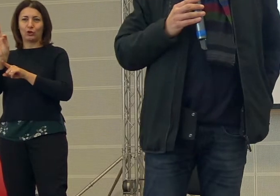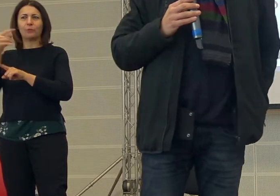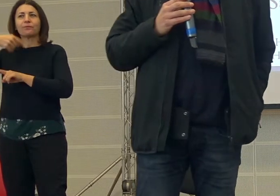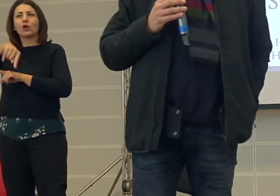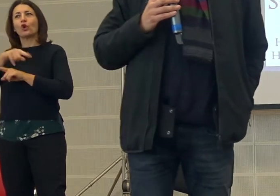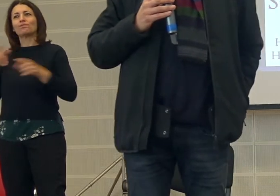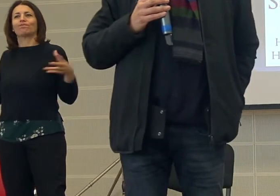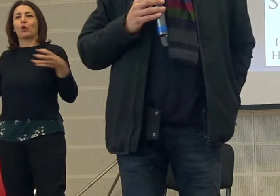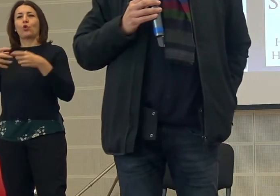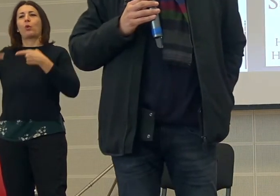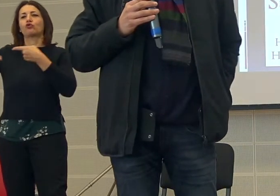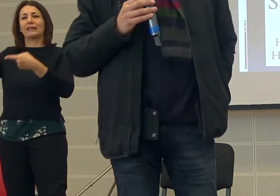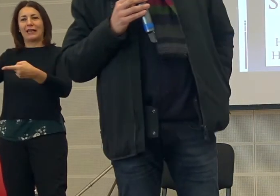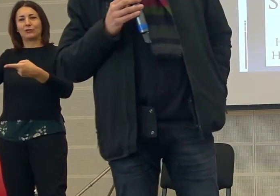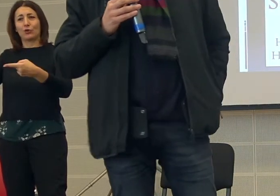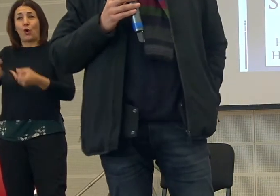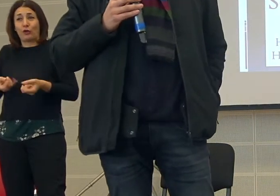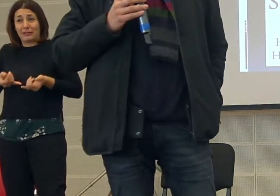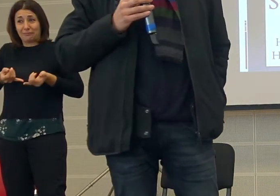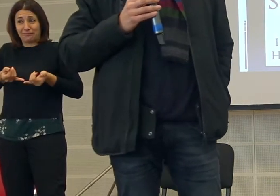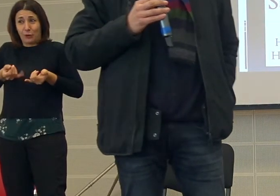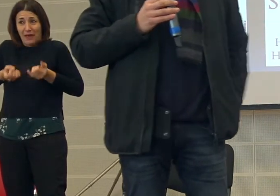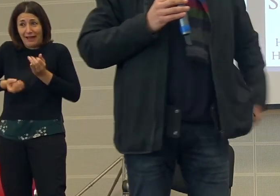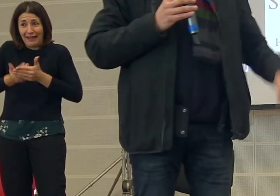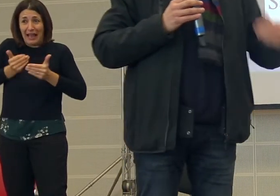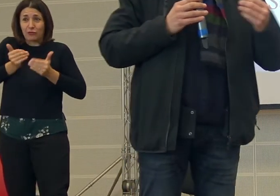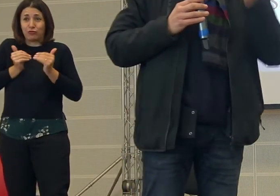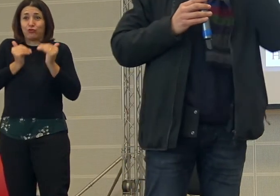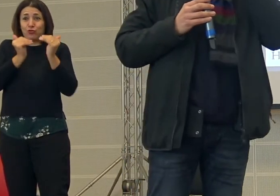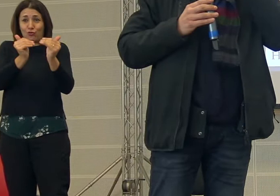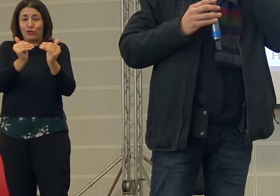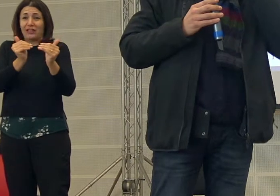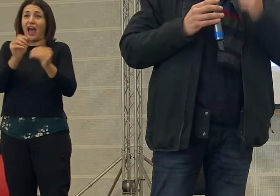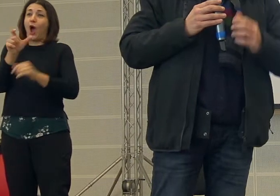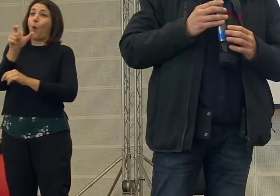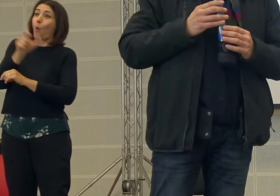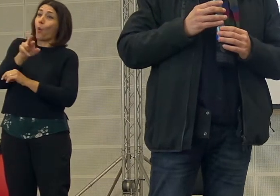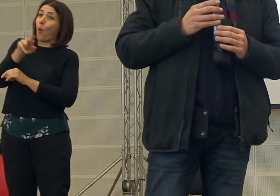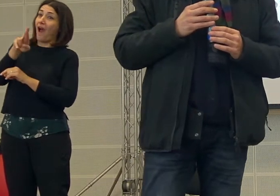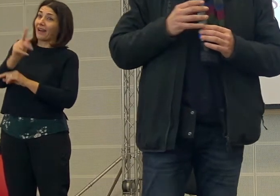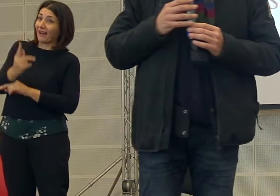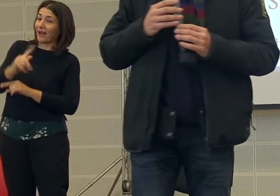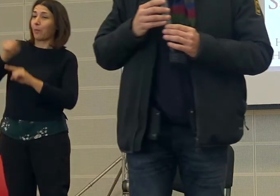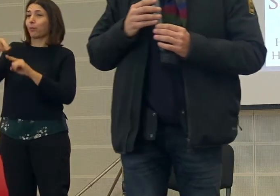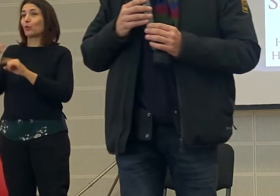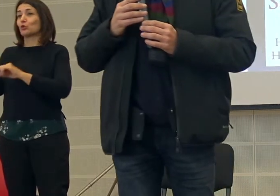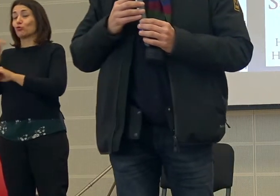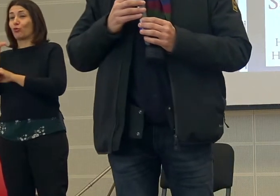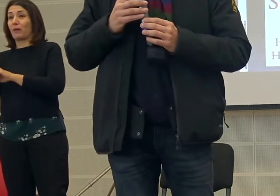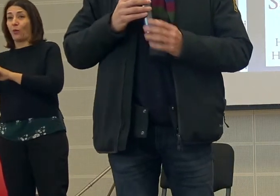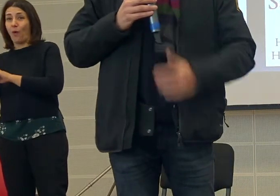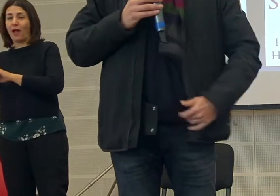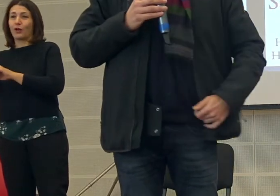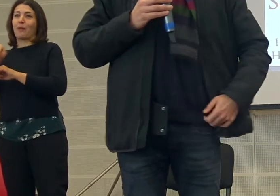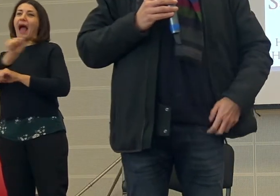generazione che è cresciuta con Quark e poi con Super Quark e questo nome, insieme a quello di Piero Angela prima e poi di Alberto